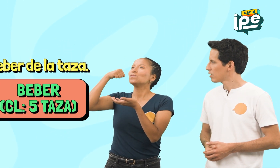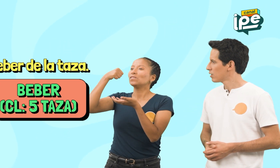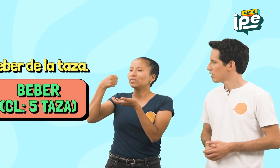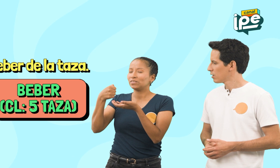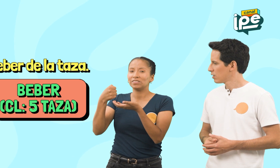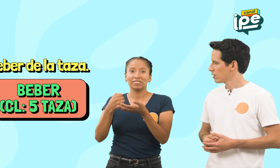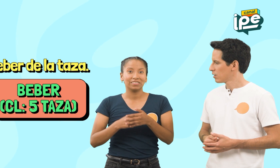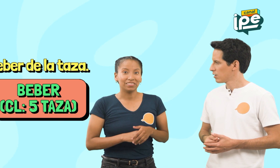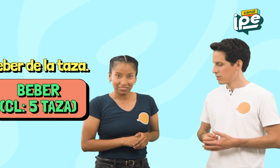Beber de la taza